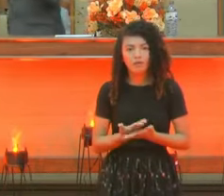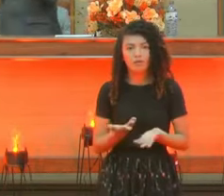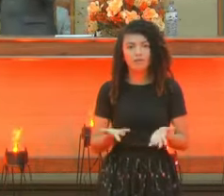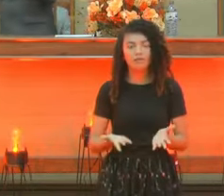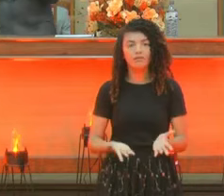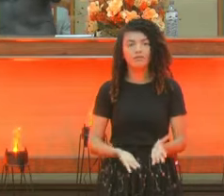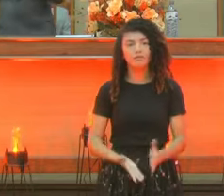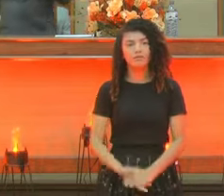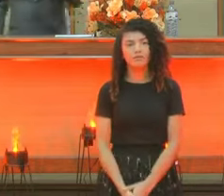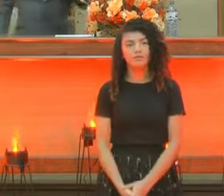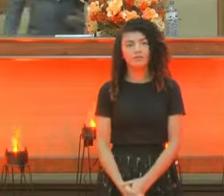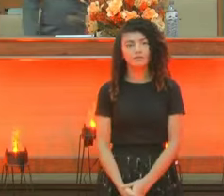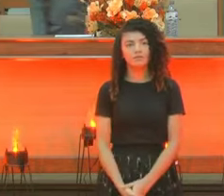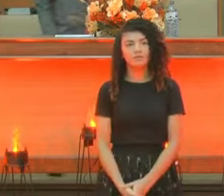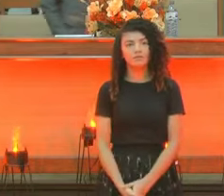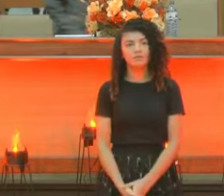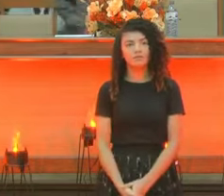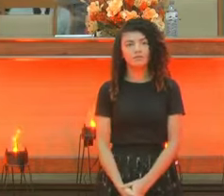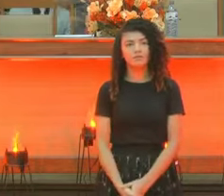Perplexo.